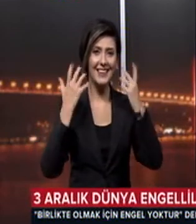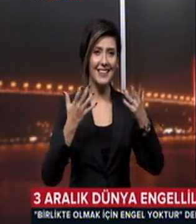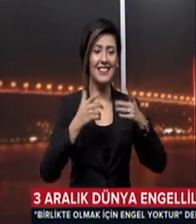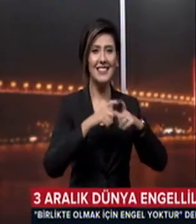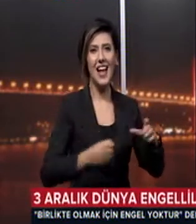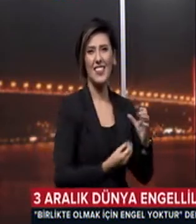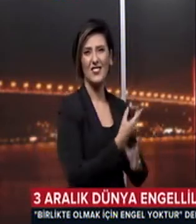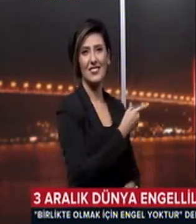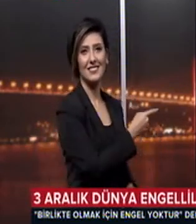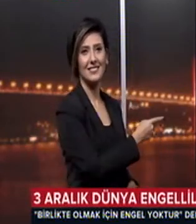çıktılar